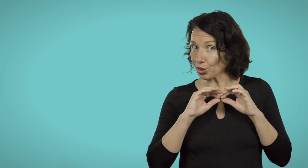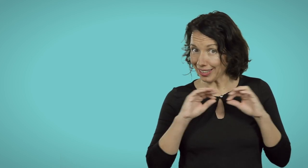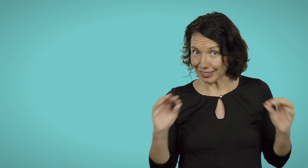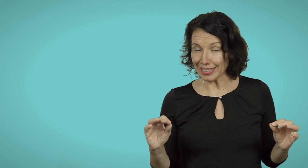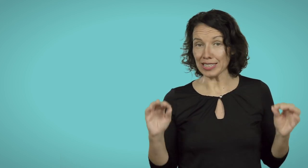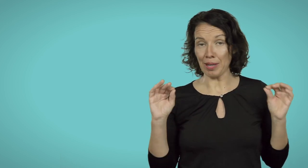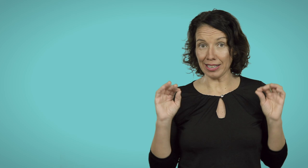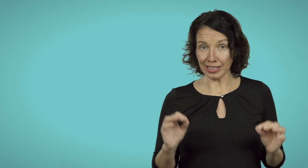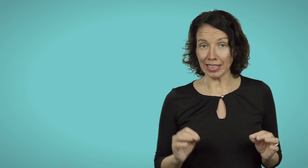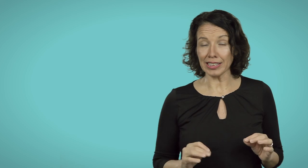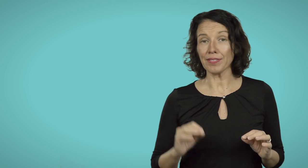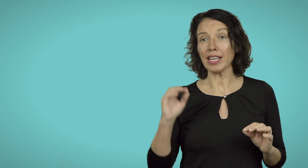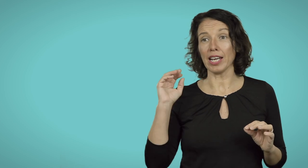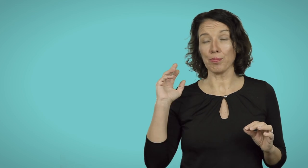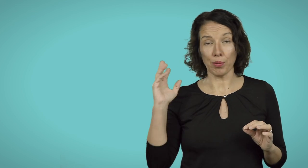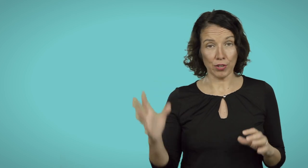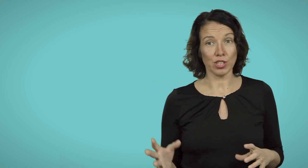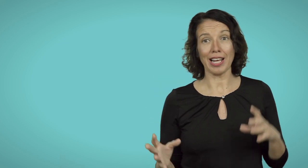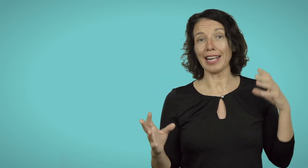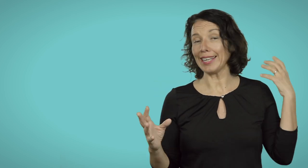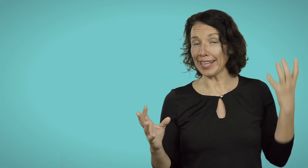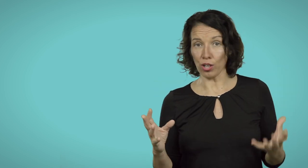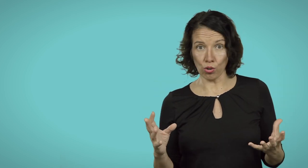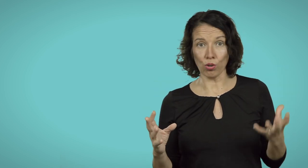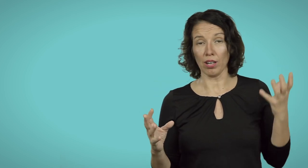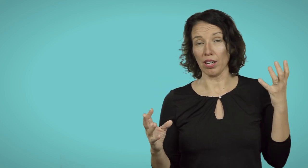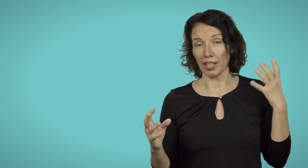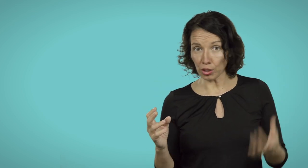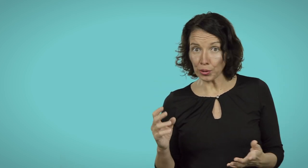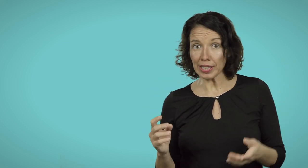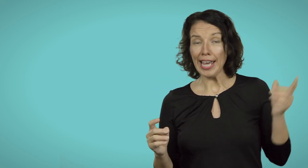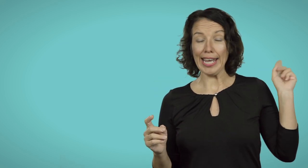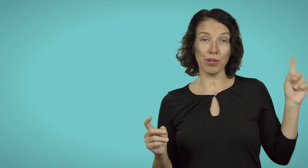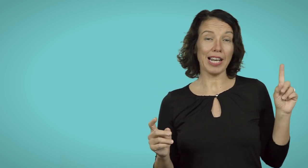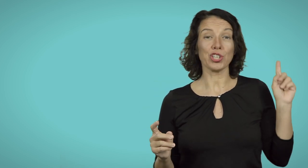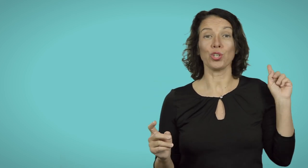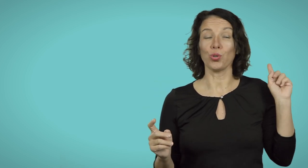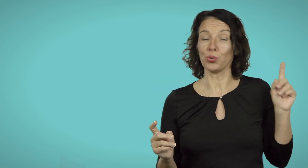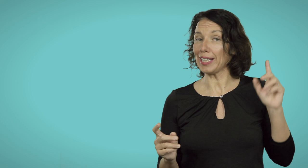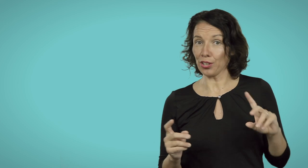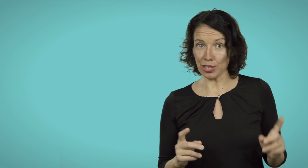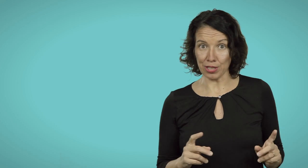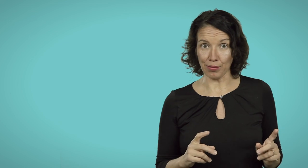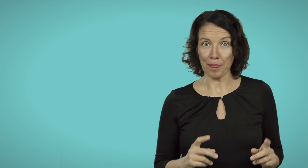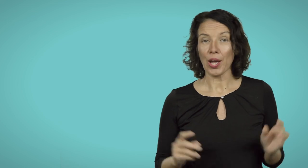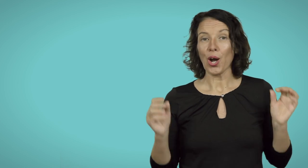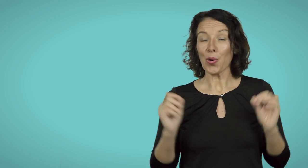tantissime alternative più professionali e o gratuite e qui vi lascio un elenco esaustivo. Ora